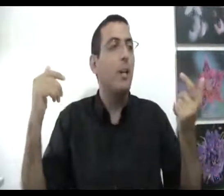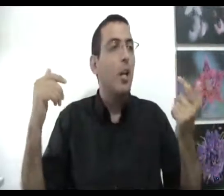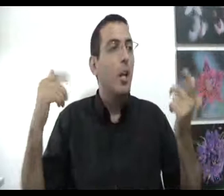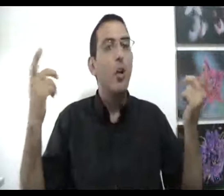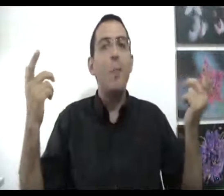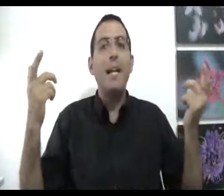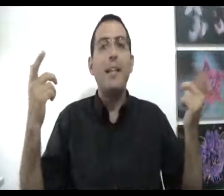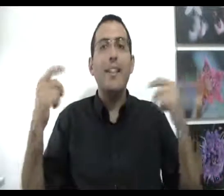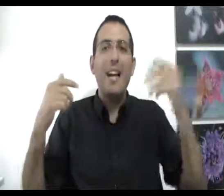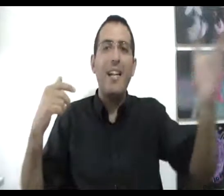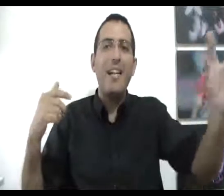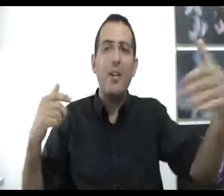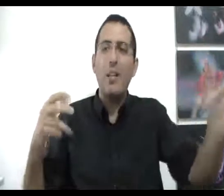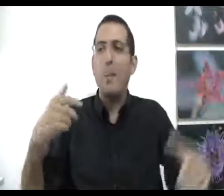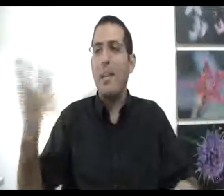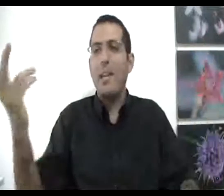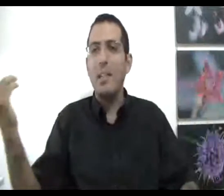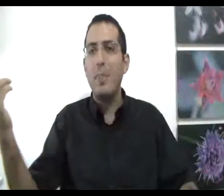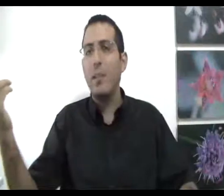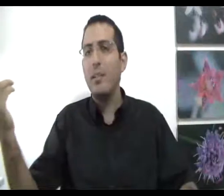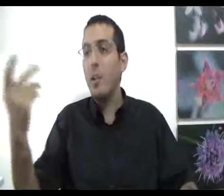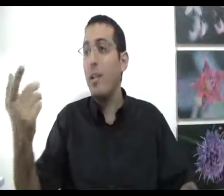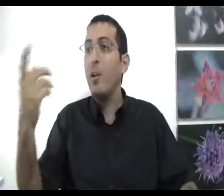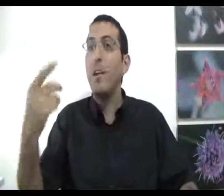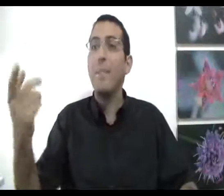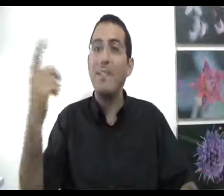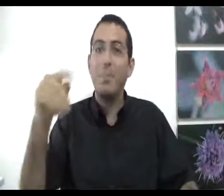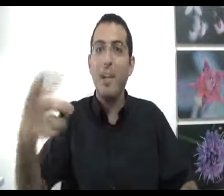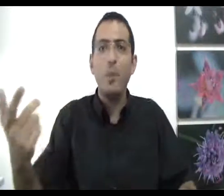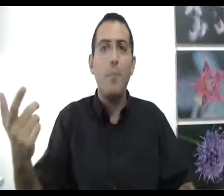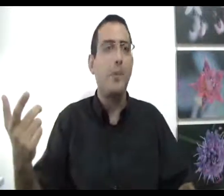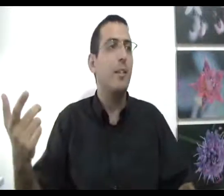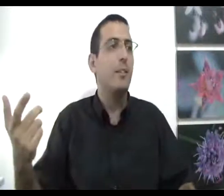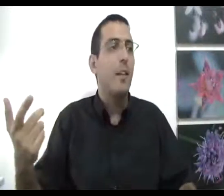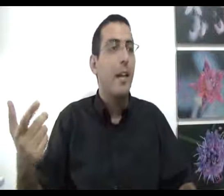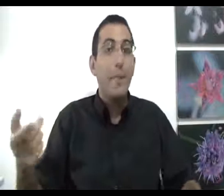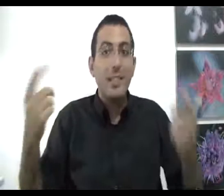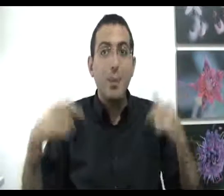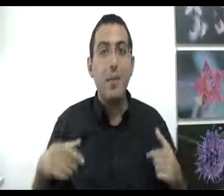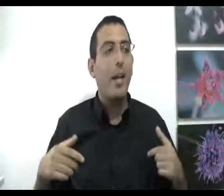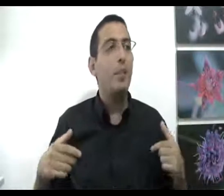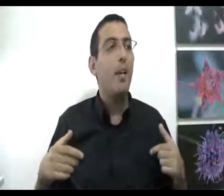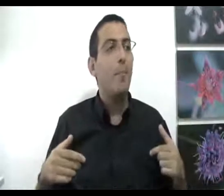לא כל כמה להגיד כן אני יכול paz אני פותר את זה לא אני רואה אותך אם את הסביכים שלא פותר את זה אם את הסביכים הרגשיים